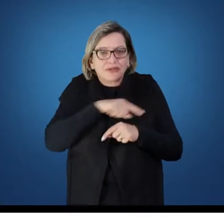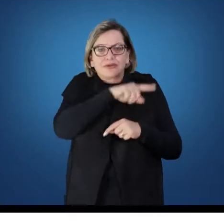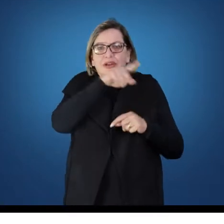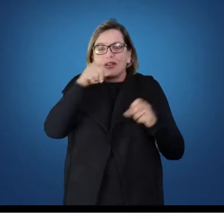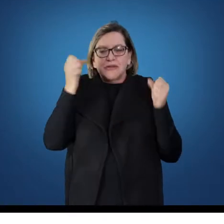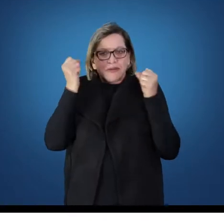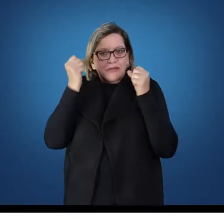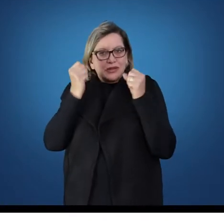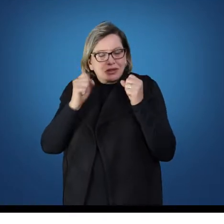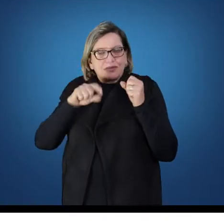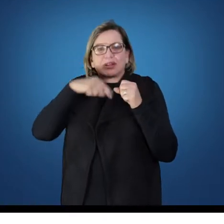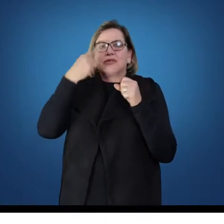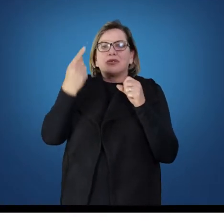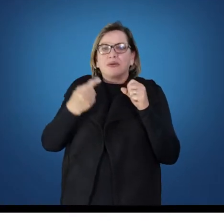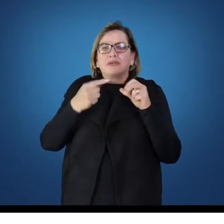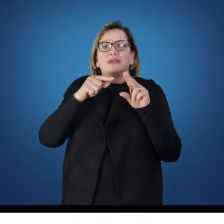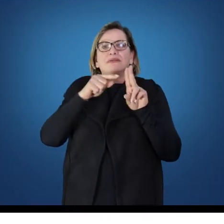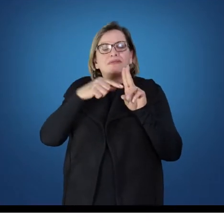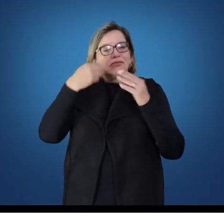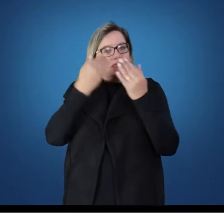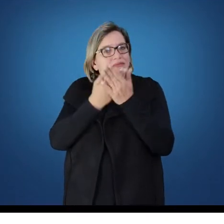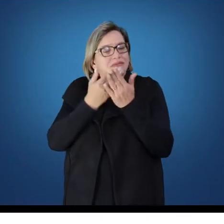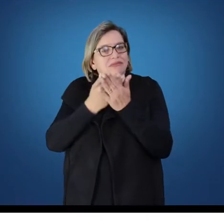as demais unidades de estudo.